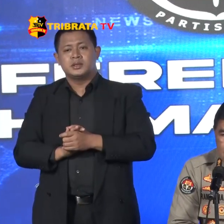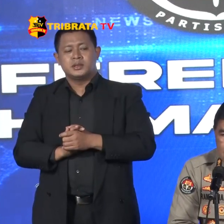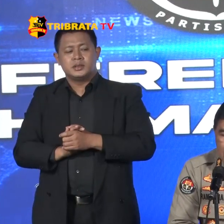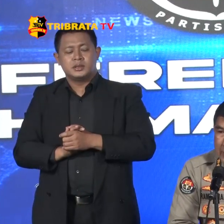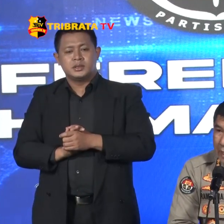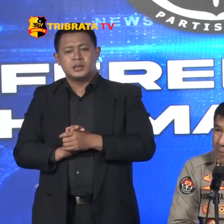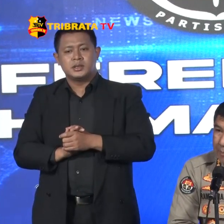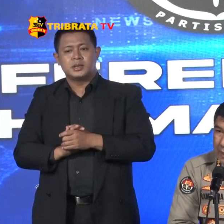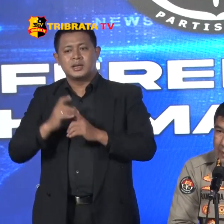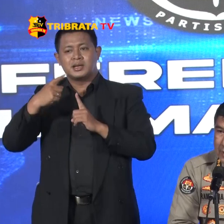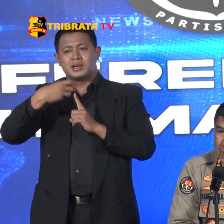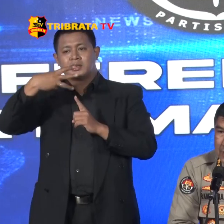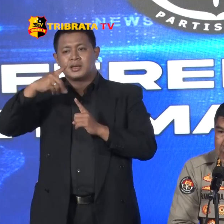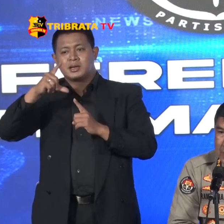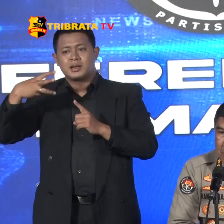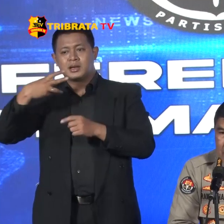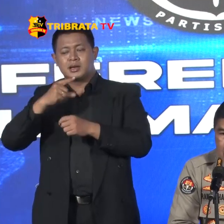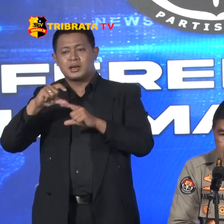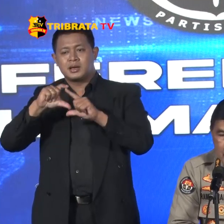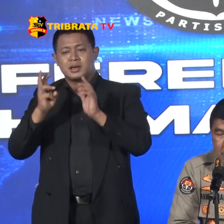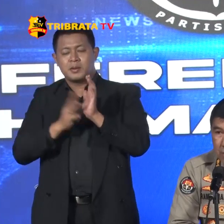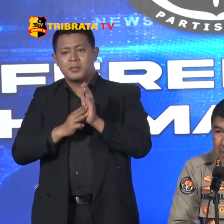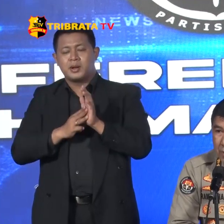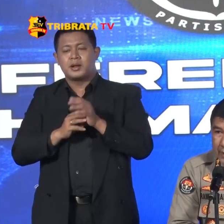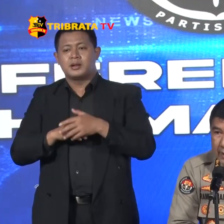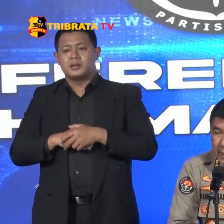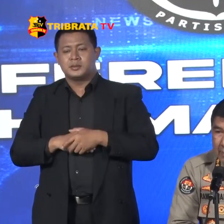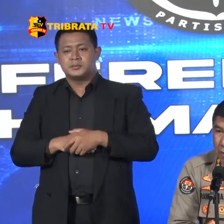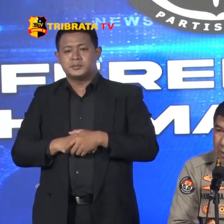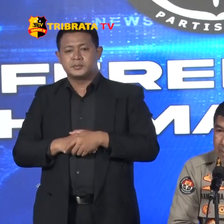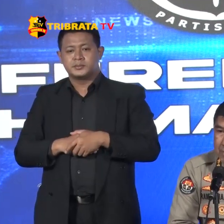Telegram Yang Ditandatangani Oleh Kadipropam